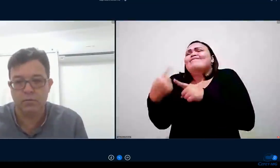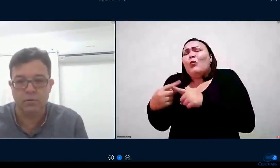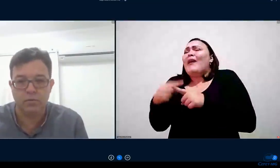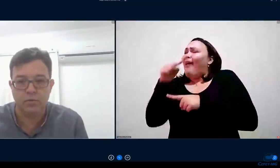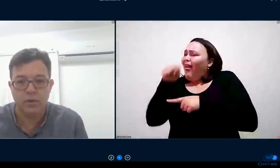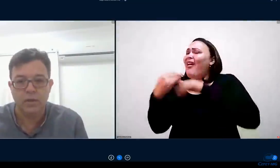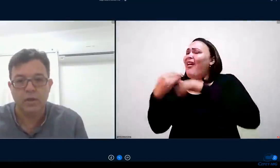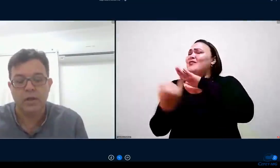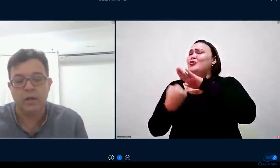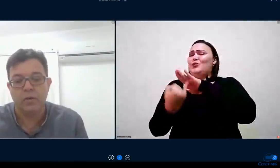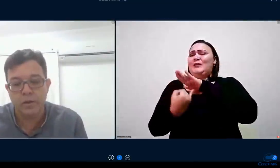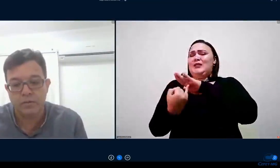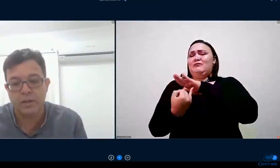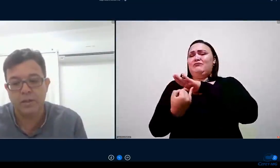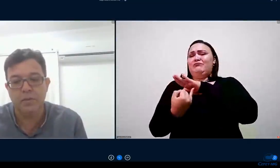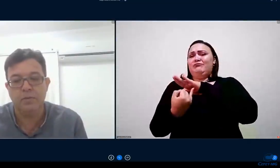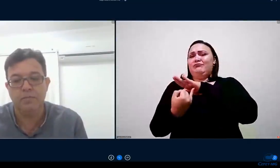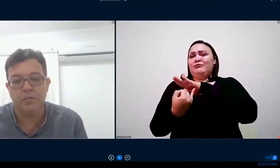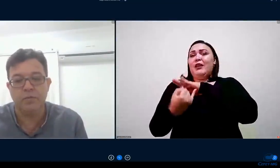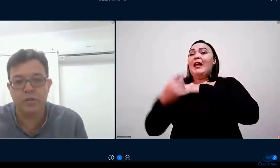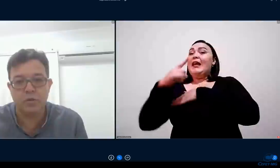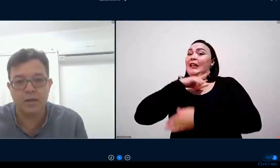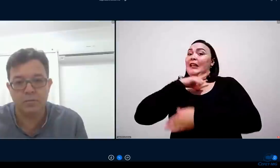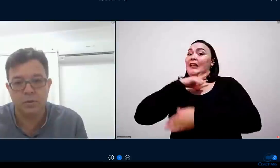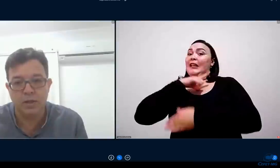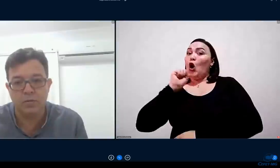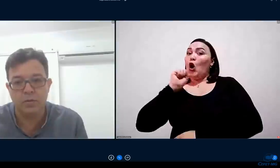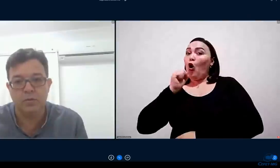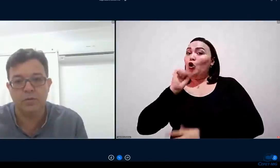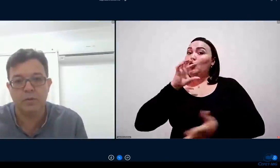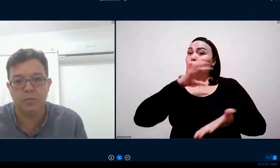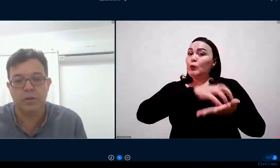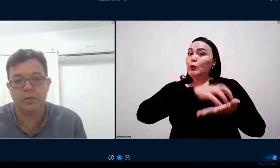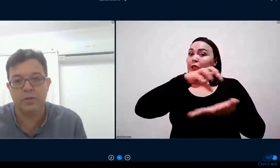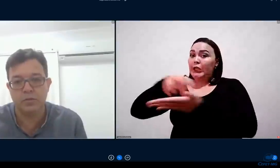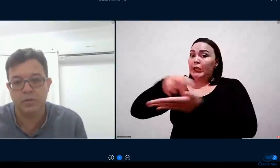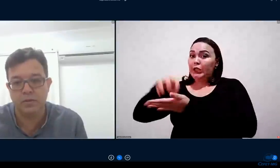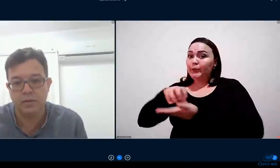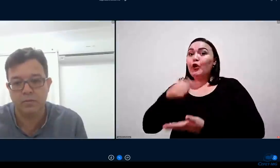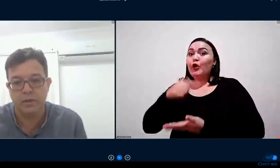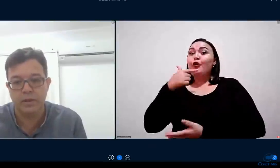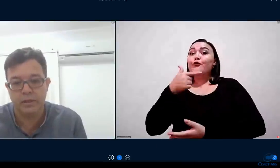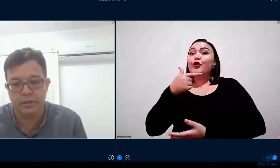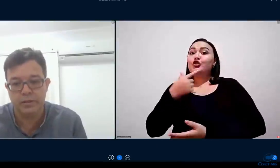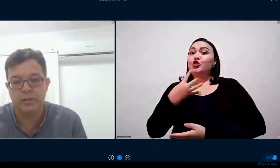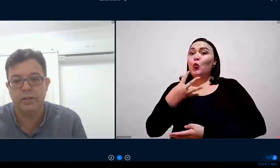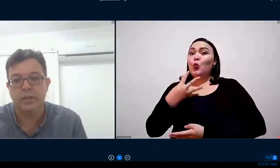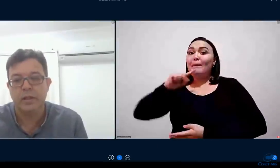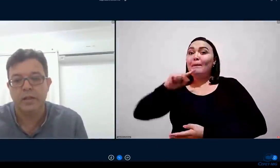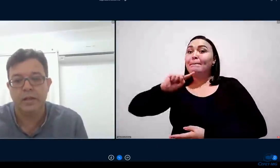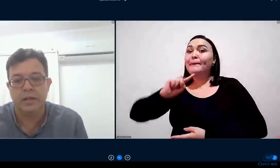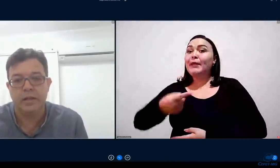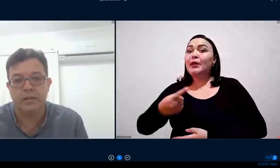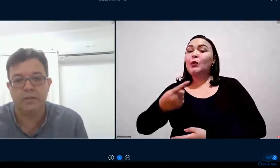somos oito campi 24 mil alunos porque uma instituição grande